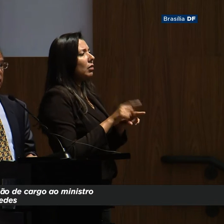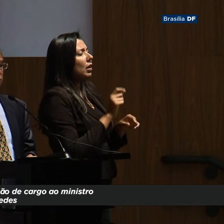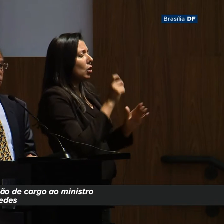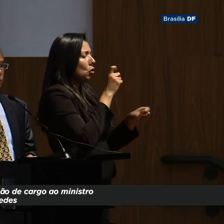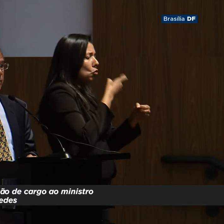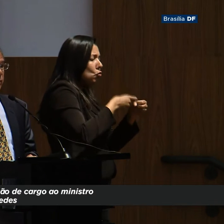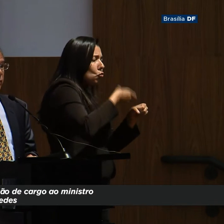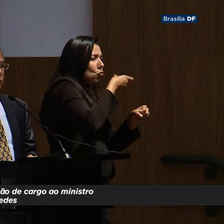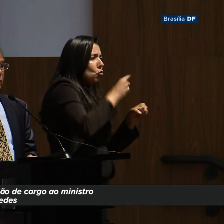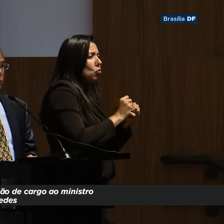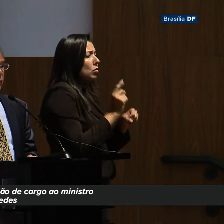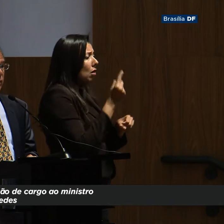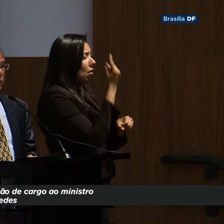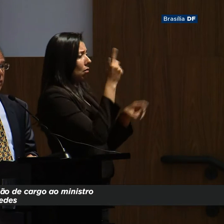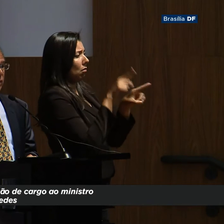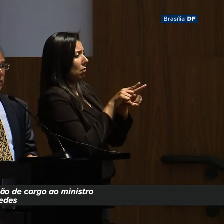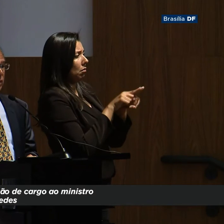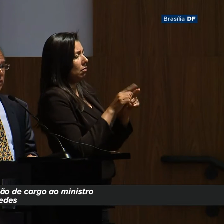sobrevalorizado,